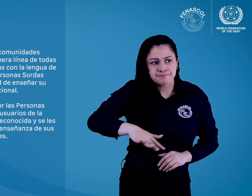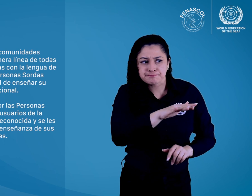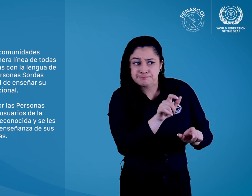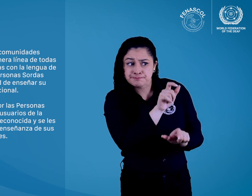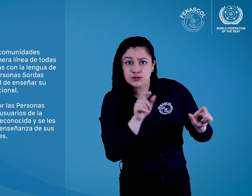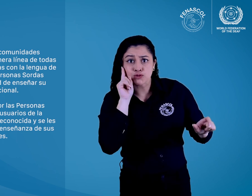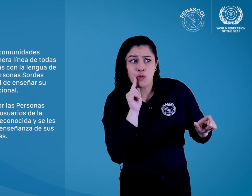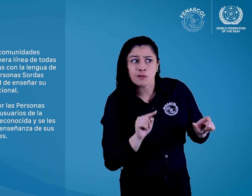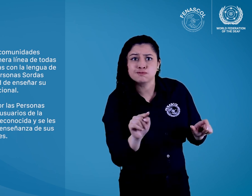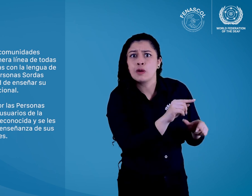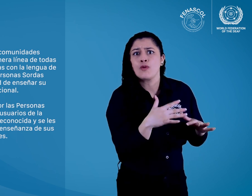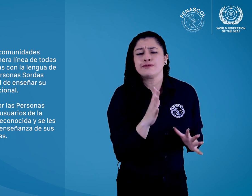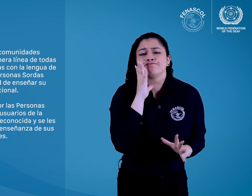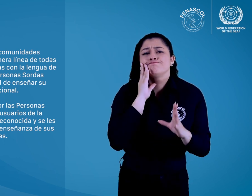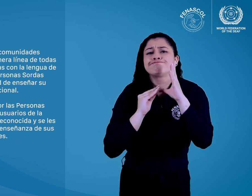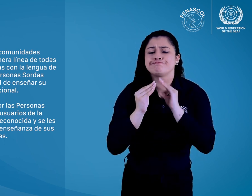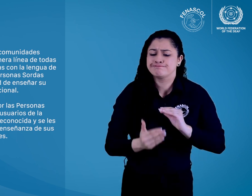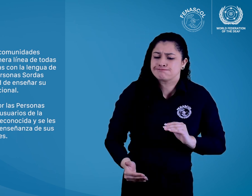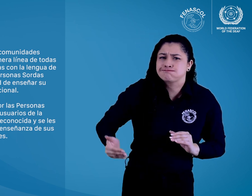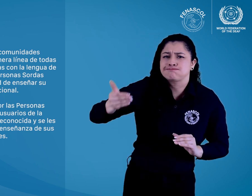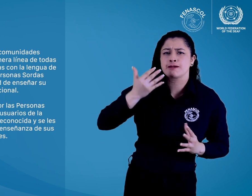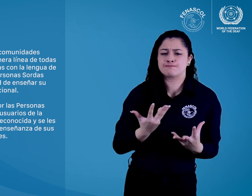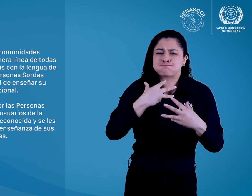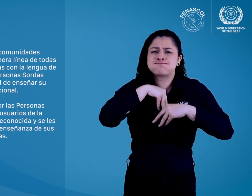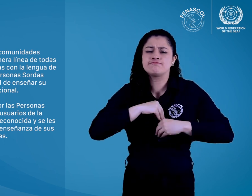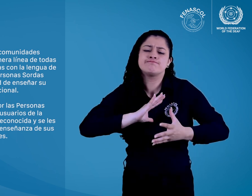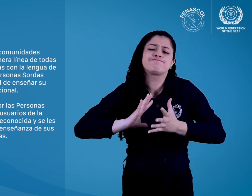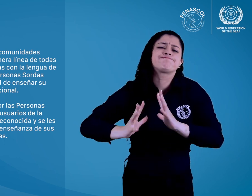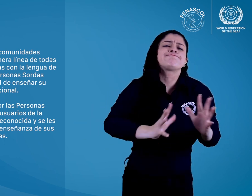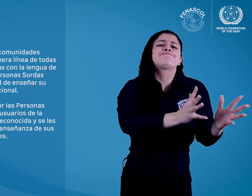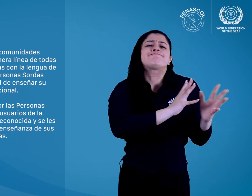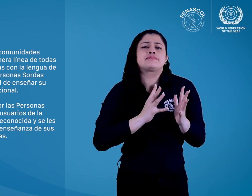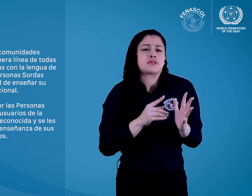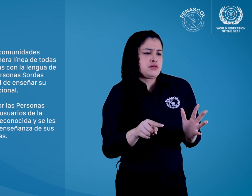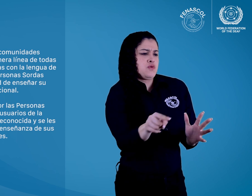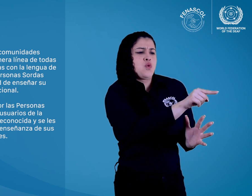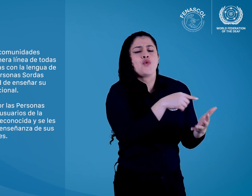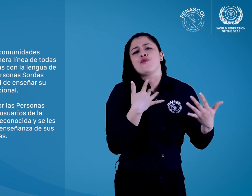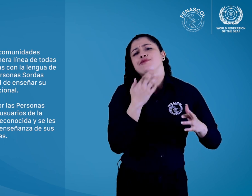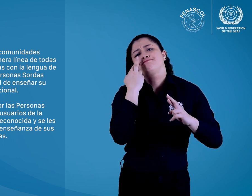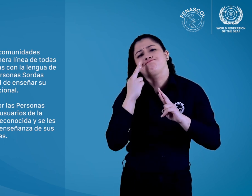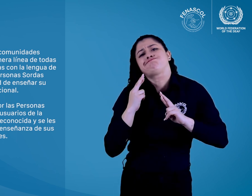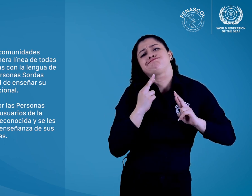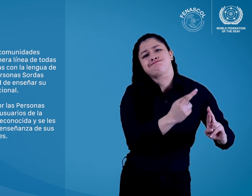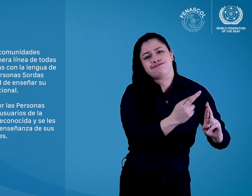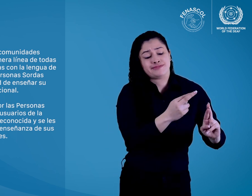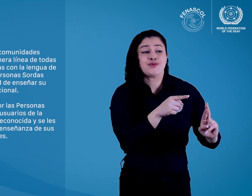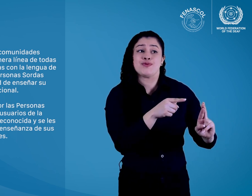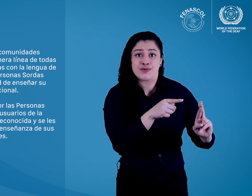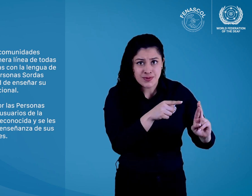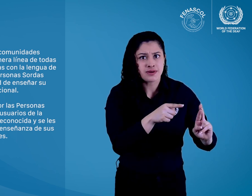Las experiencias vividas por las personas sordas como tales y como usuarios de la lengua de señas debe